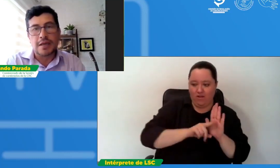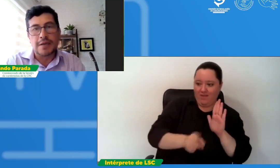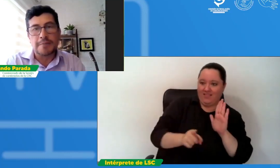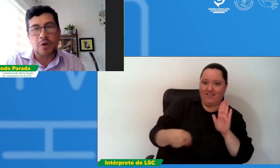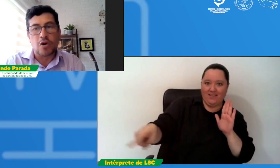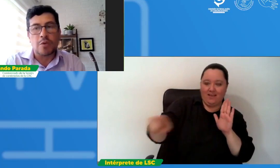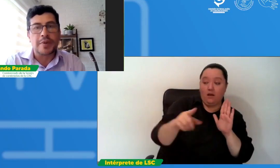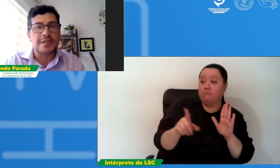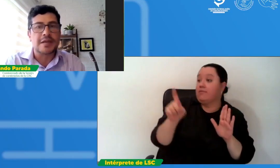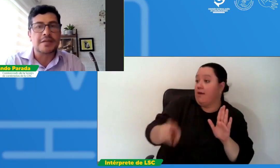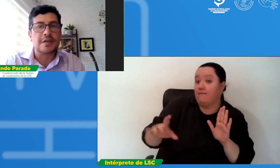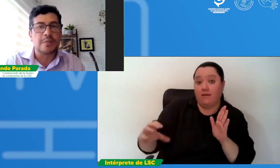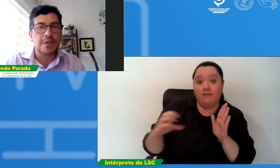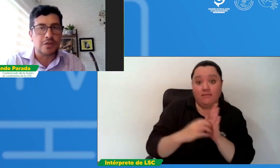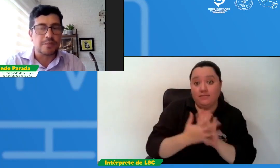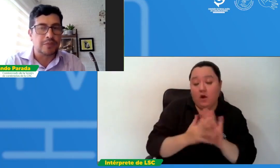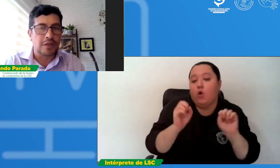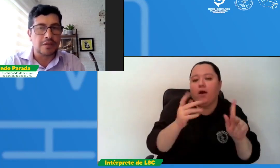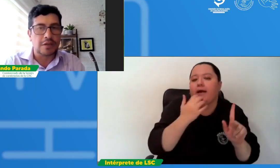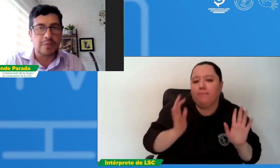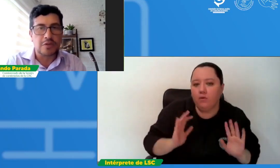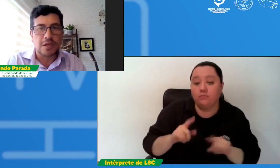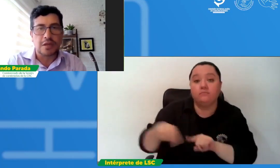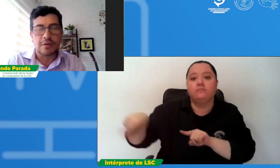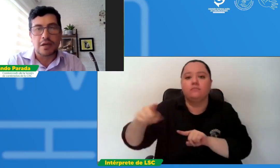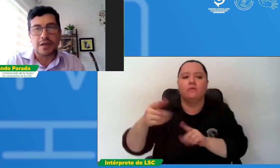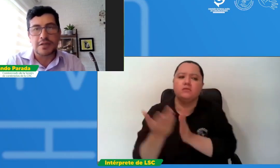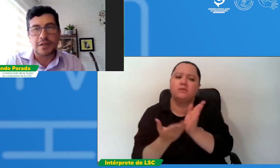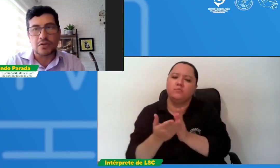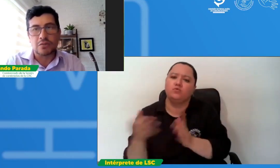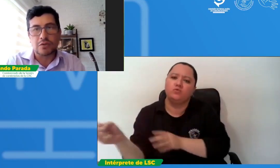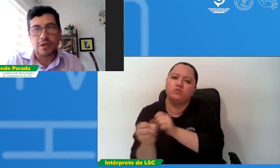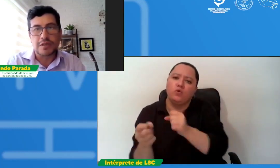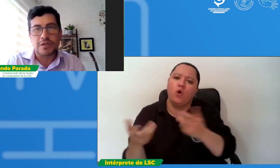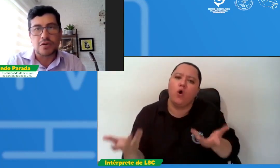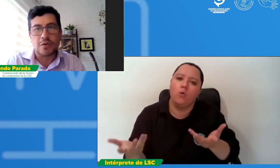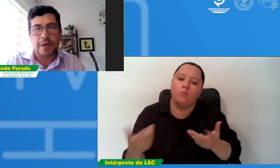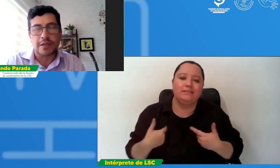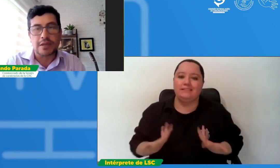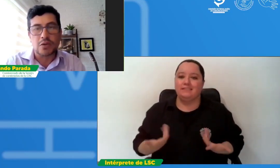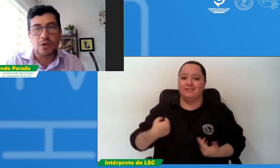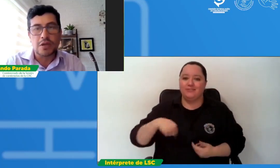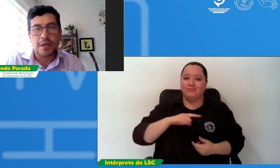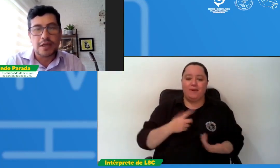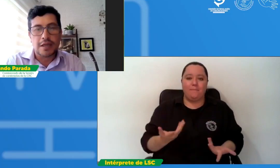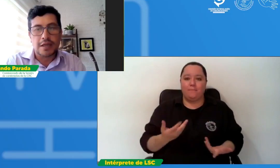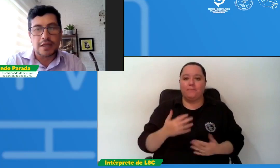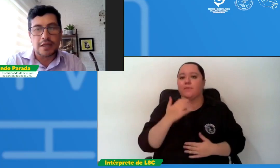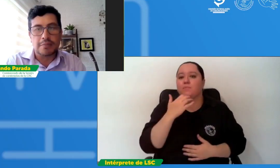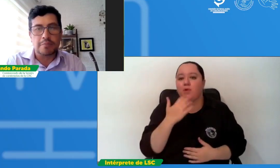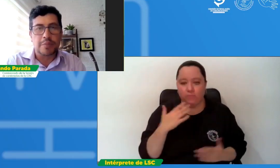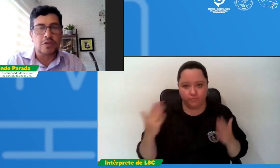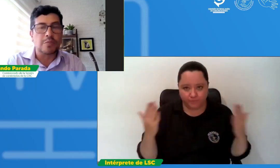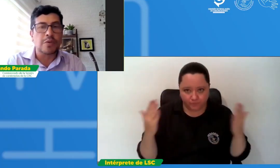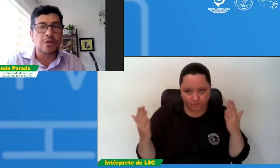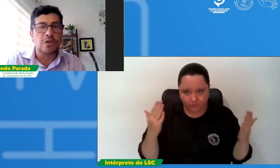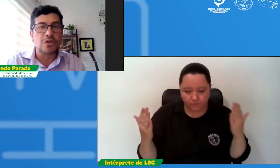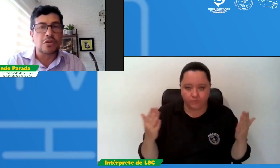cómo prestan ese servicio digamos que haciendo un ejercicio comparativo pues no podemos nosotros